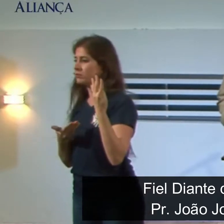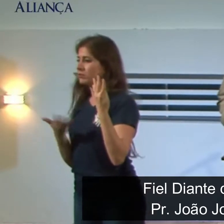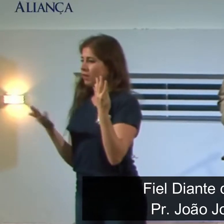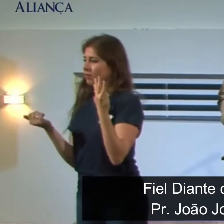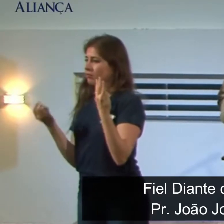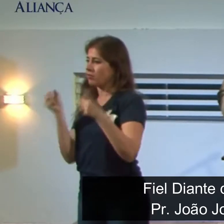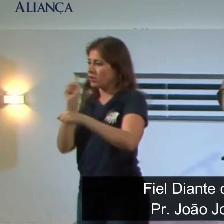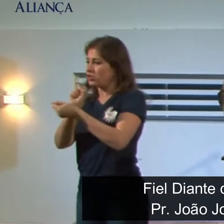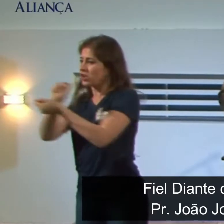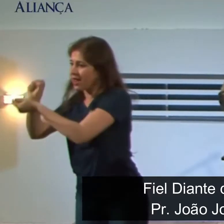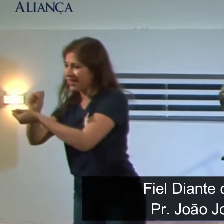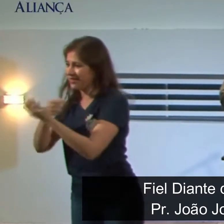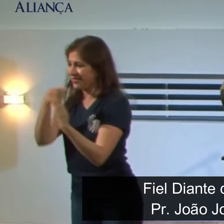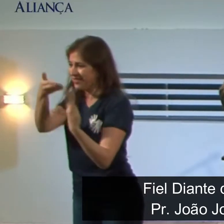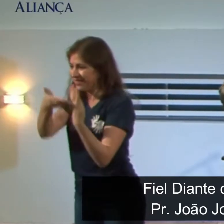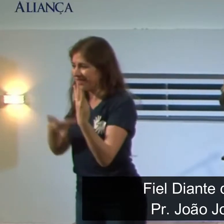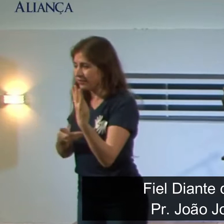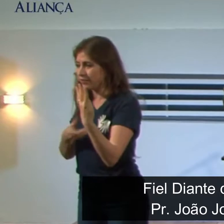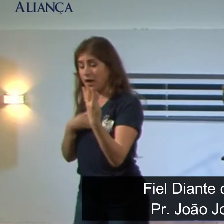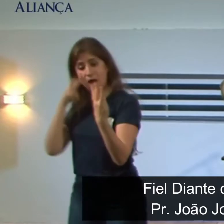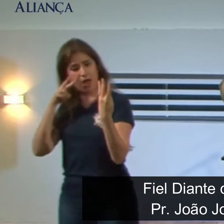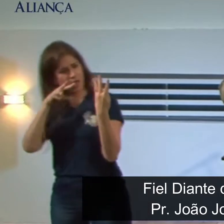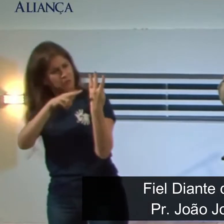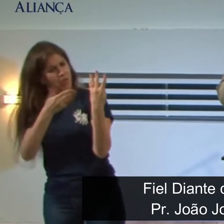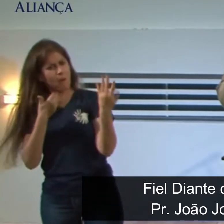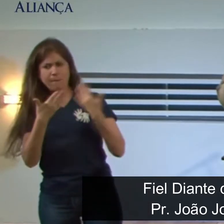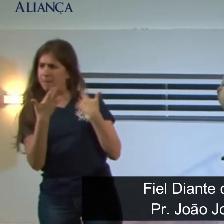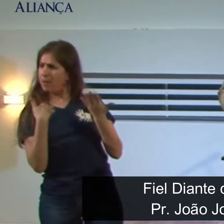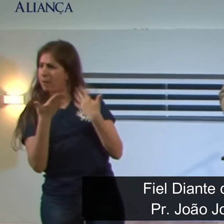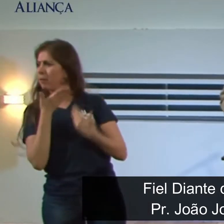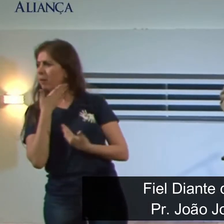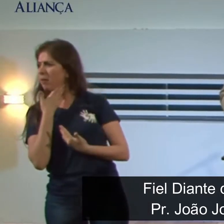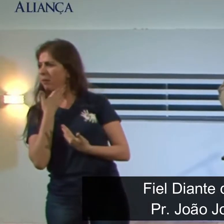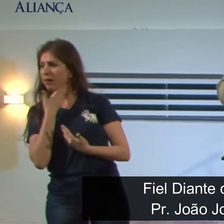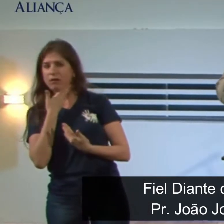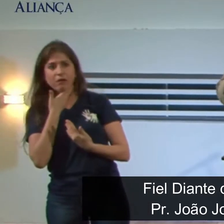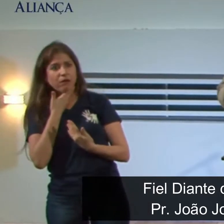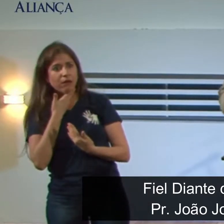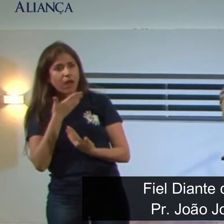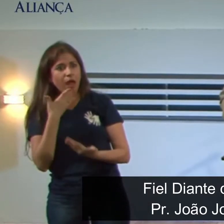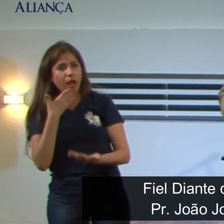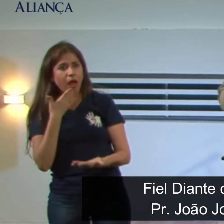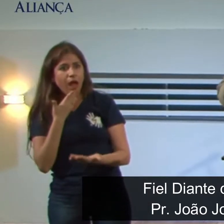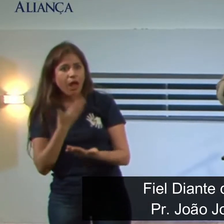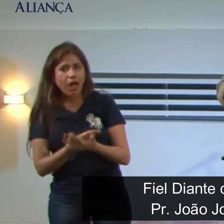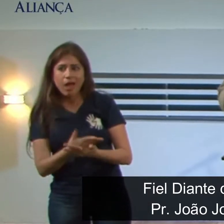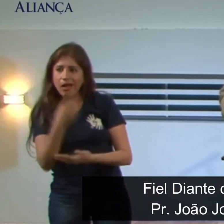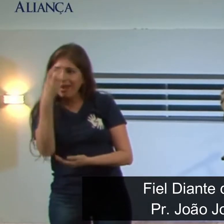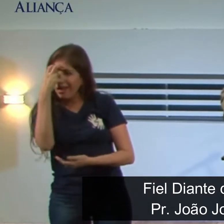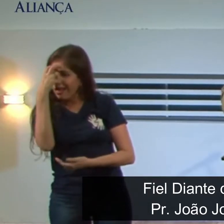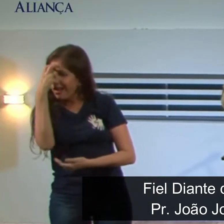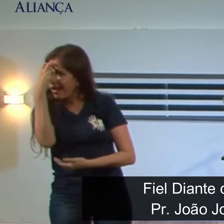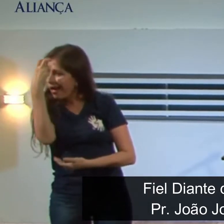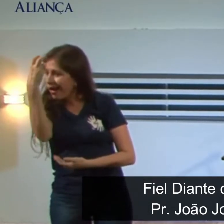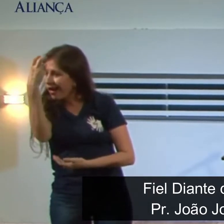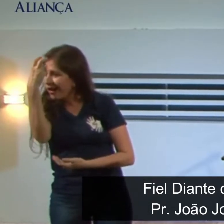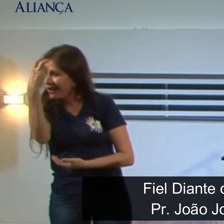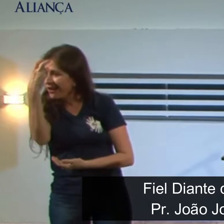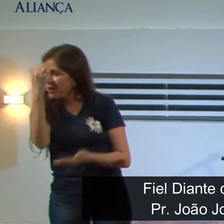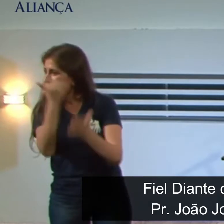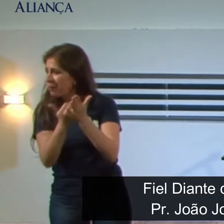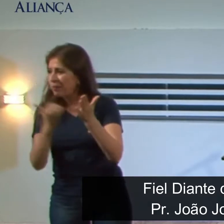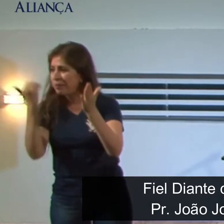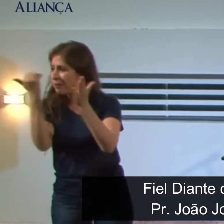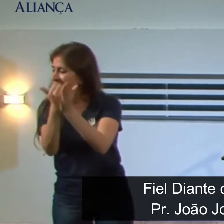conversou com eles e não encontrou ninguém comparável a Daniel, Ananias, Misael e